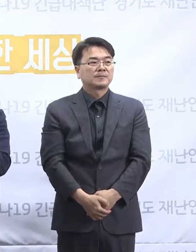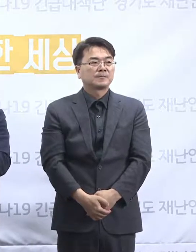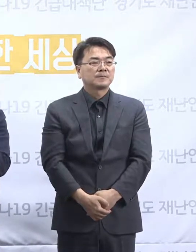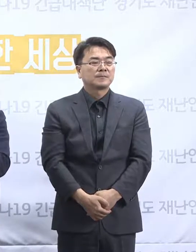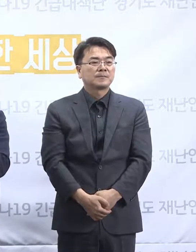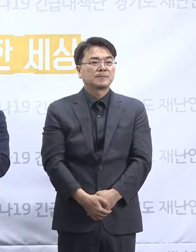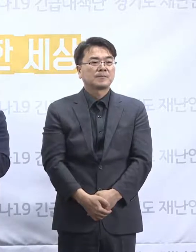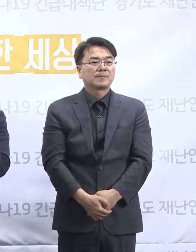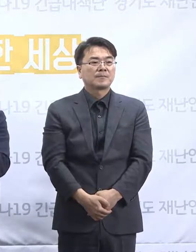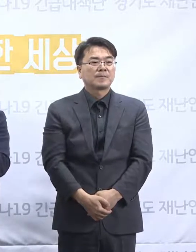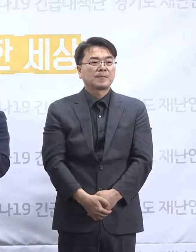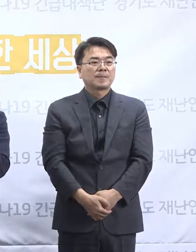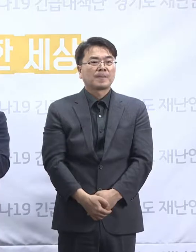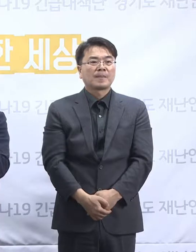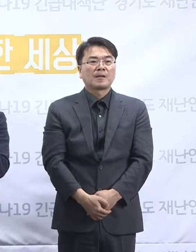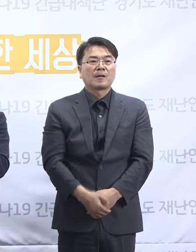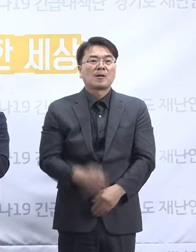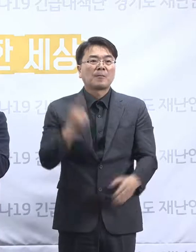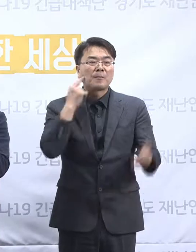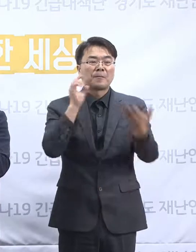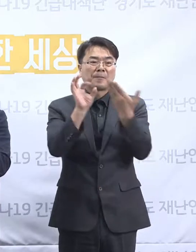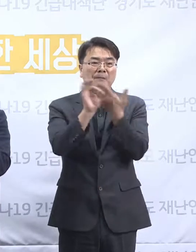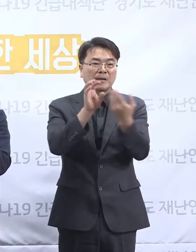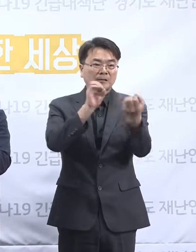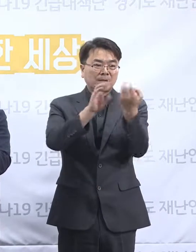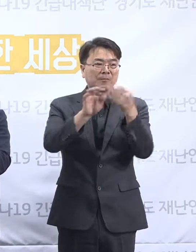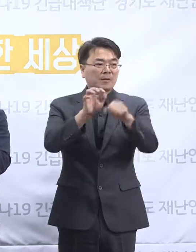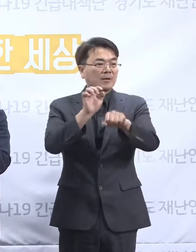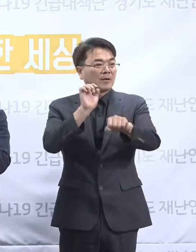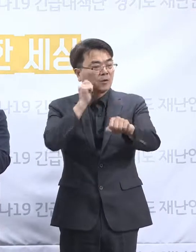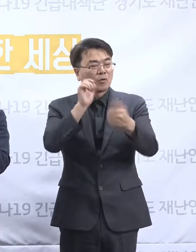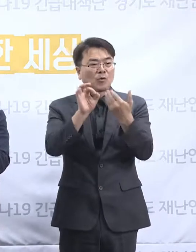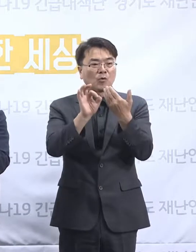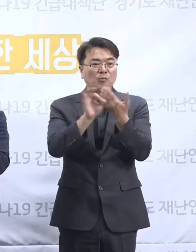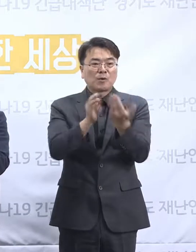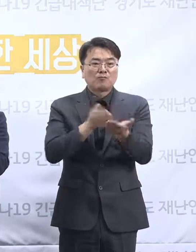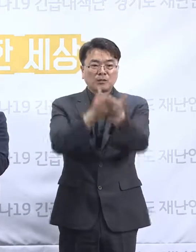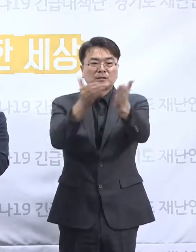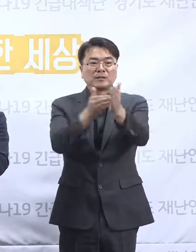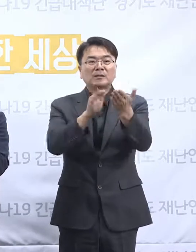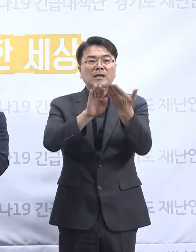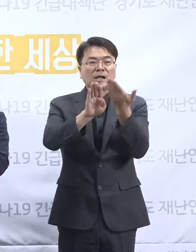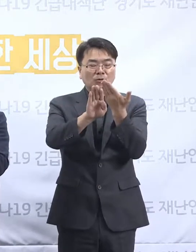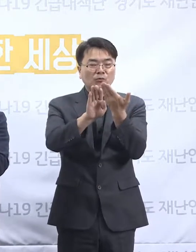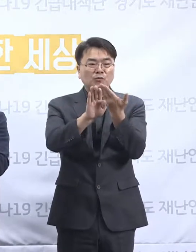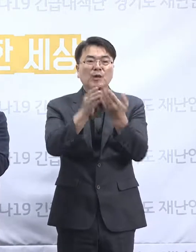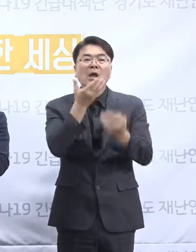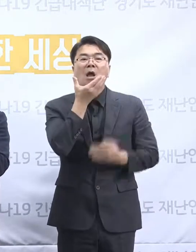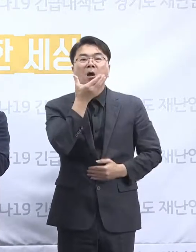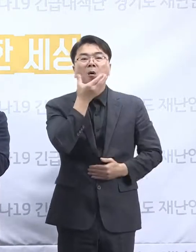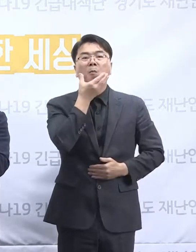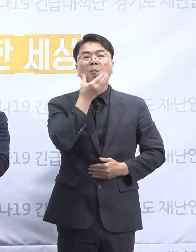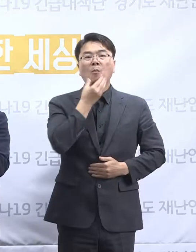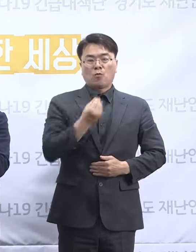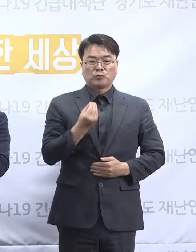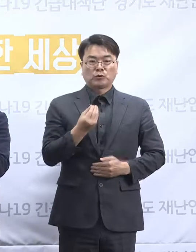답변이 불가하다면 브리핑 이후에 저희가 부서에서 설명을 드리도록 하겠습니다.